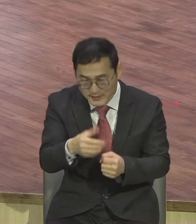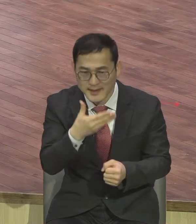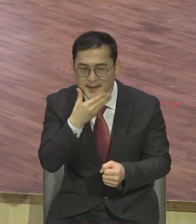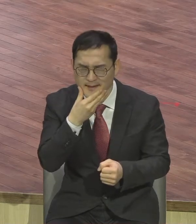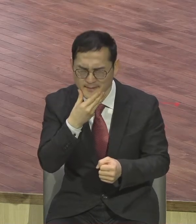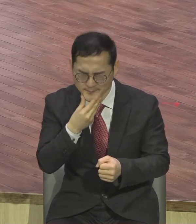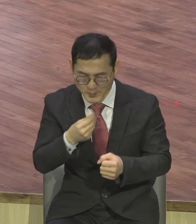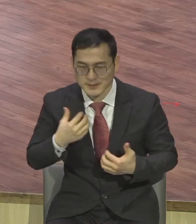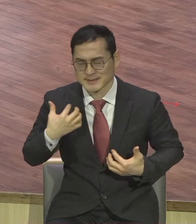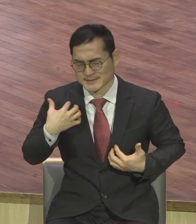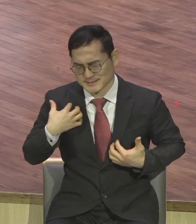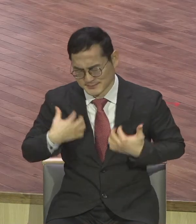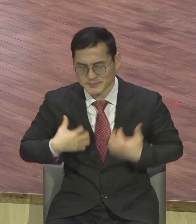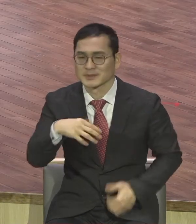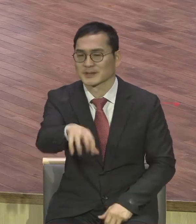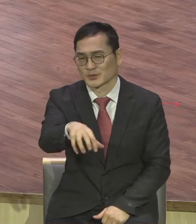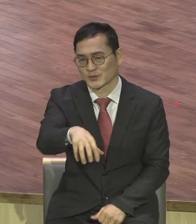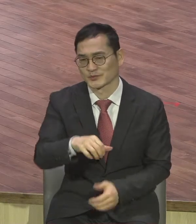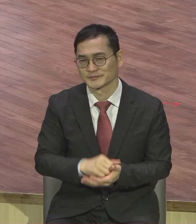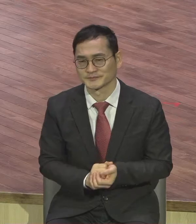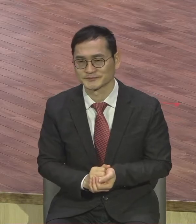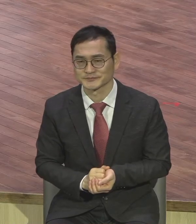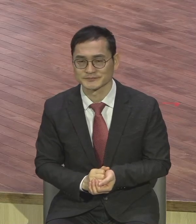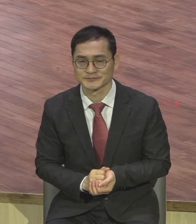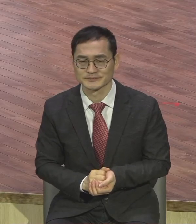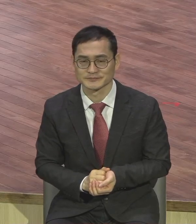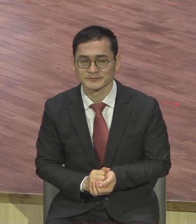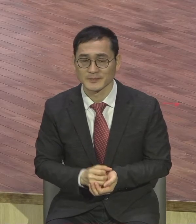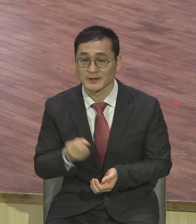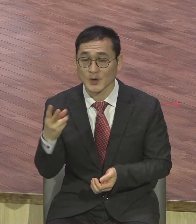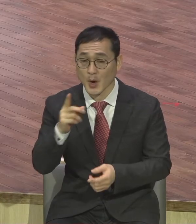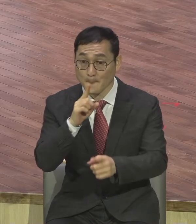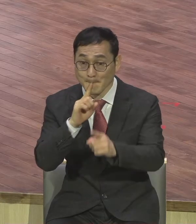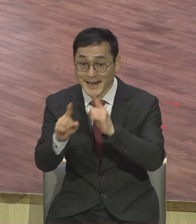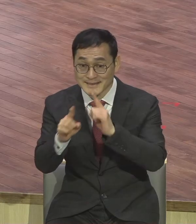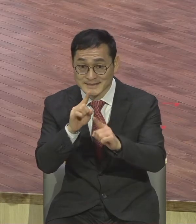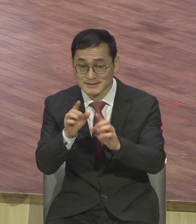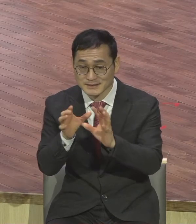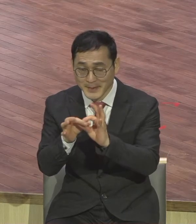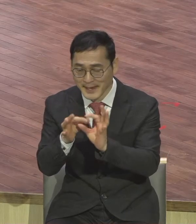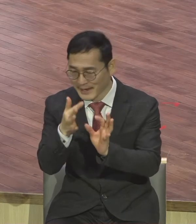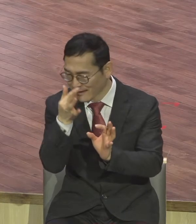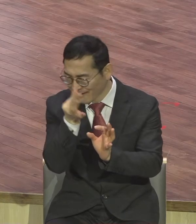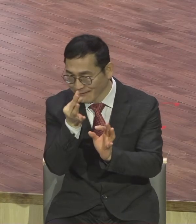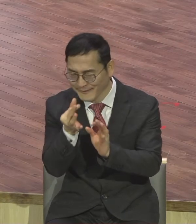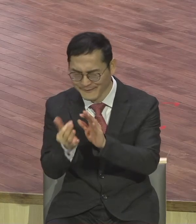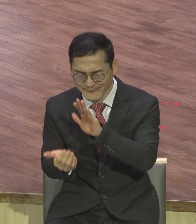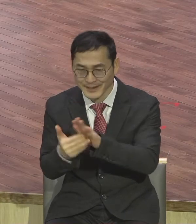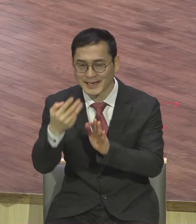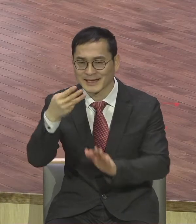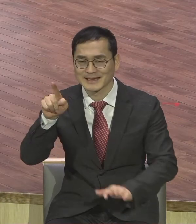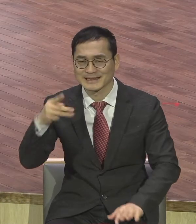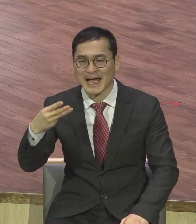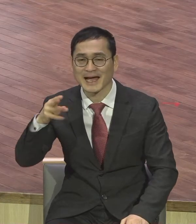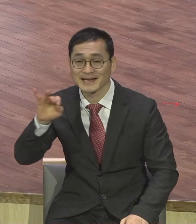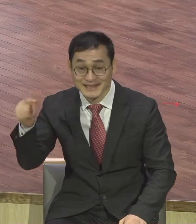특별히 말씀의 달인이 된다라고 하는 것은 예수 그리스도의 관점에서